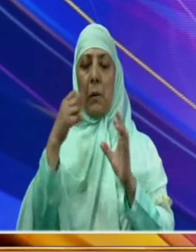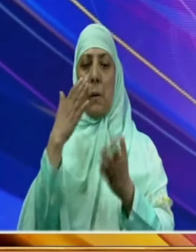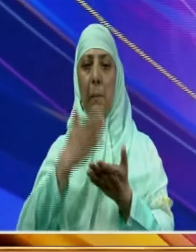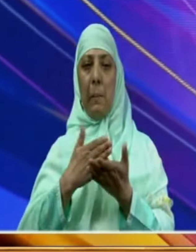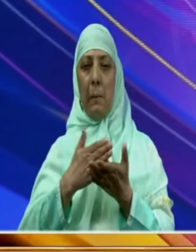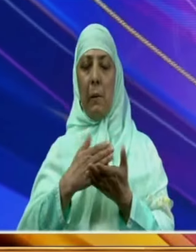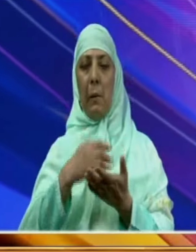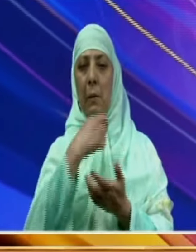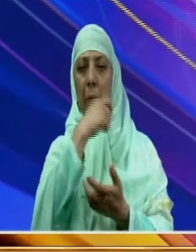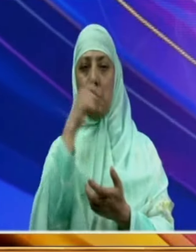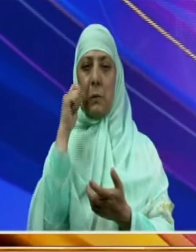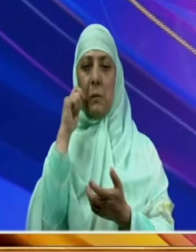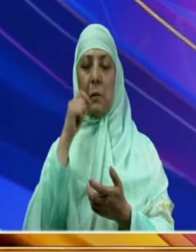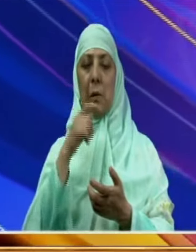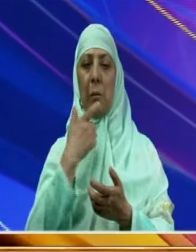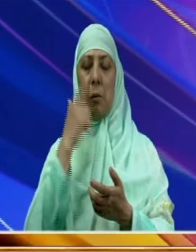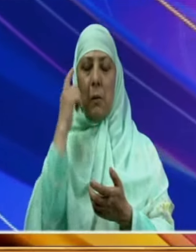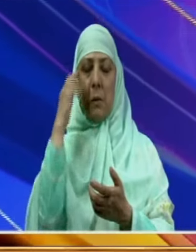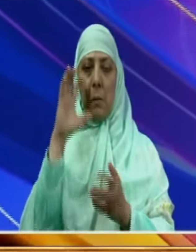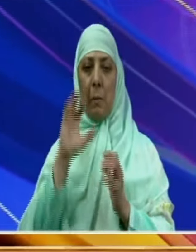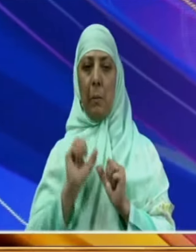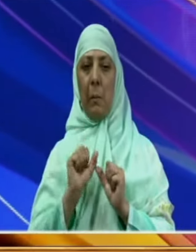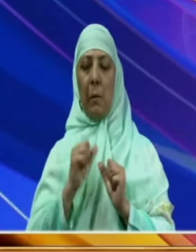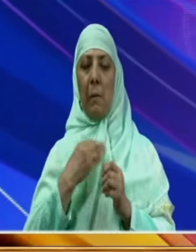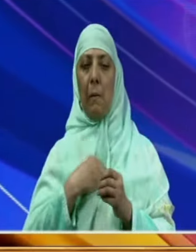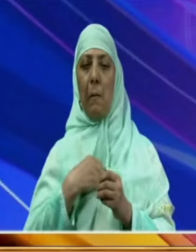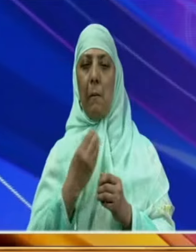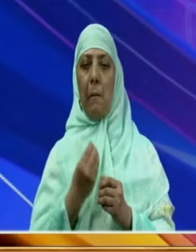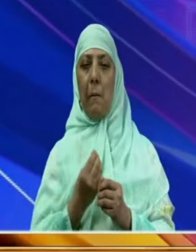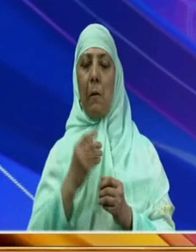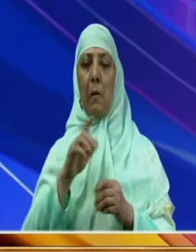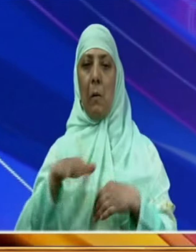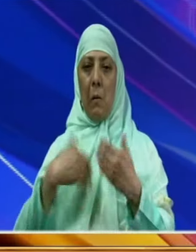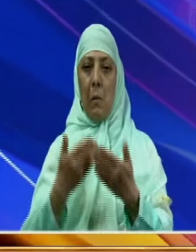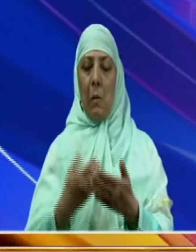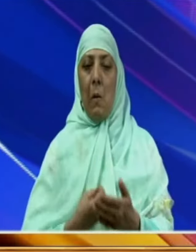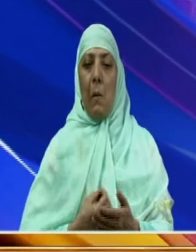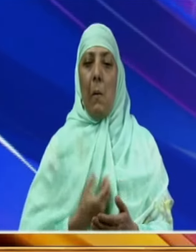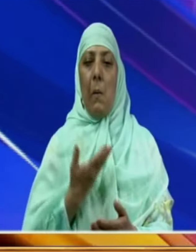دہشت گردی نے جمع کشمیر کے خوابوں اور امیدوں کا قتل کیا